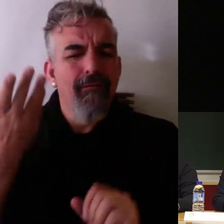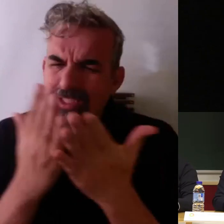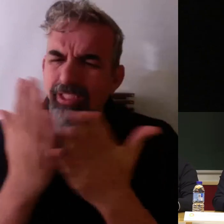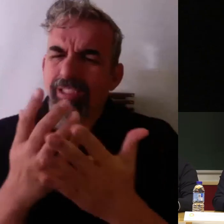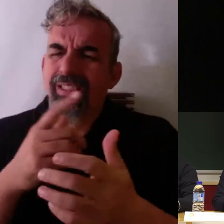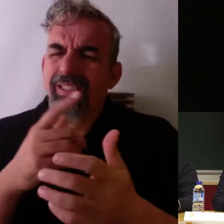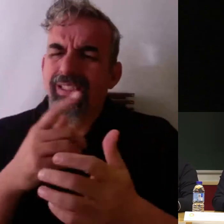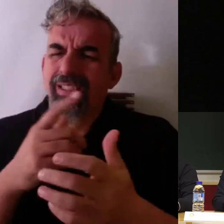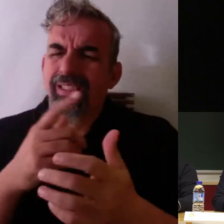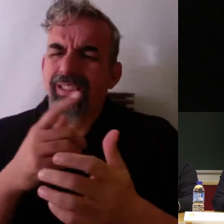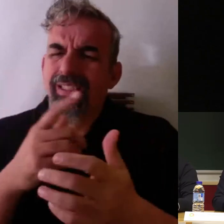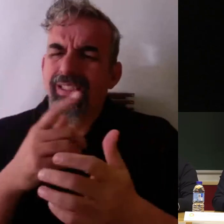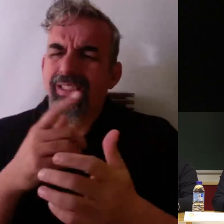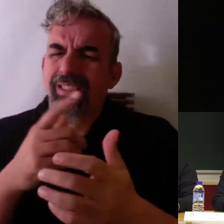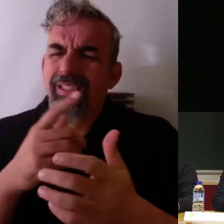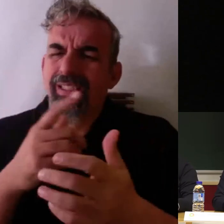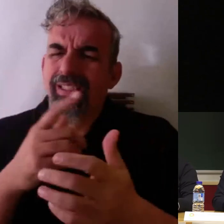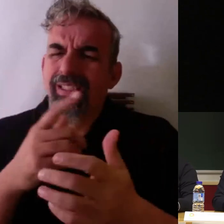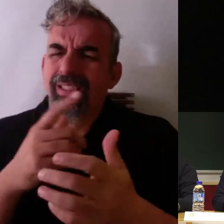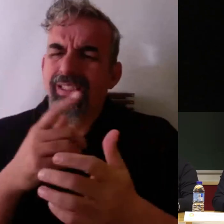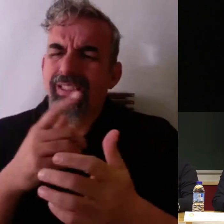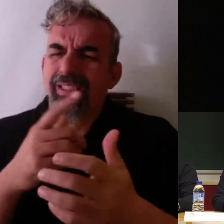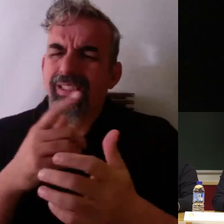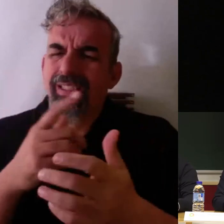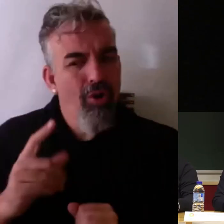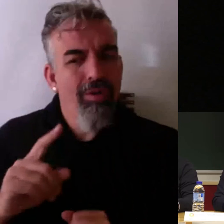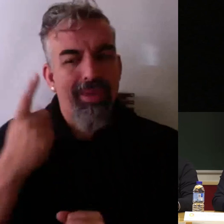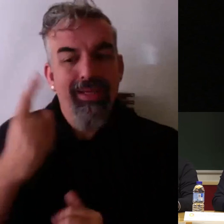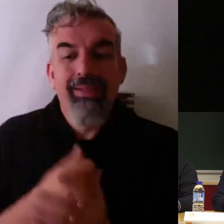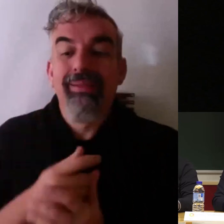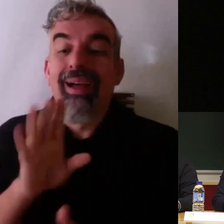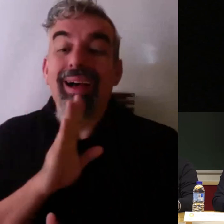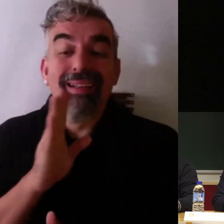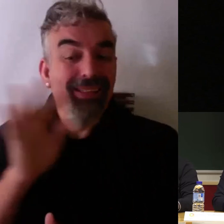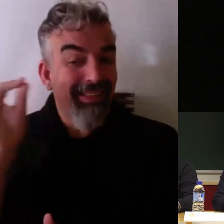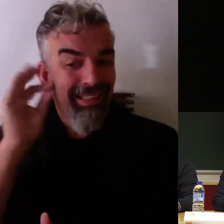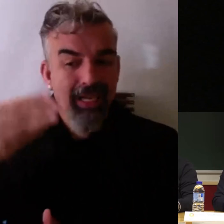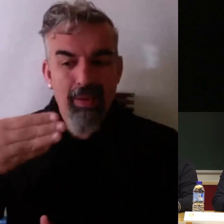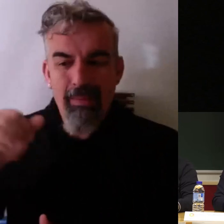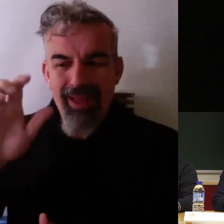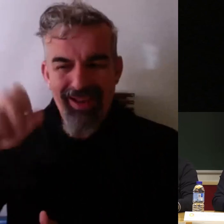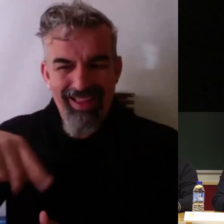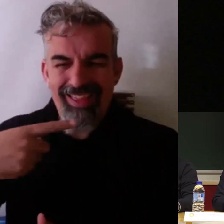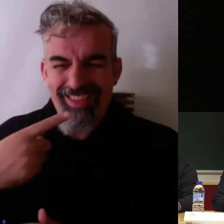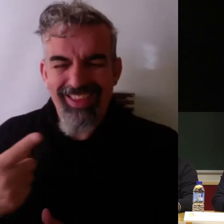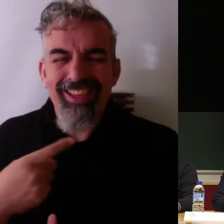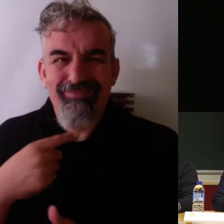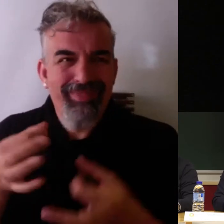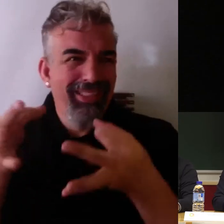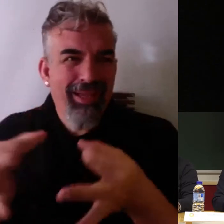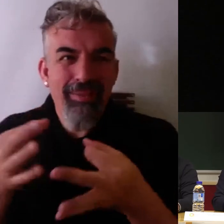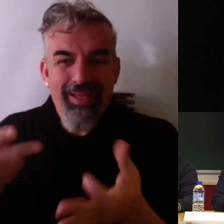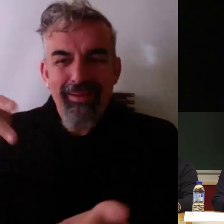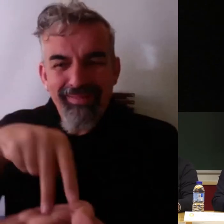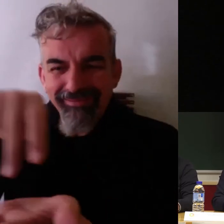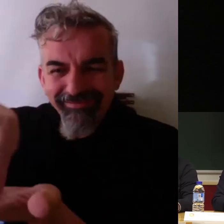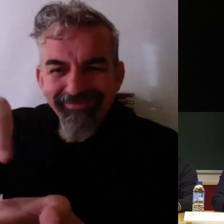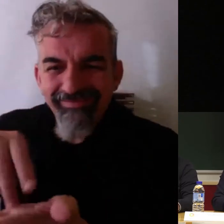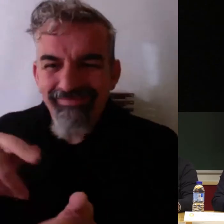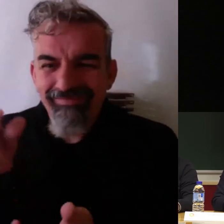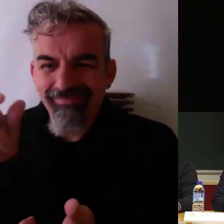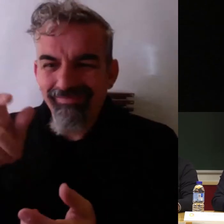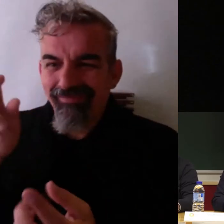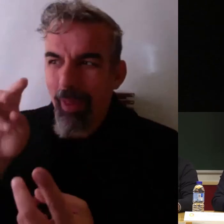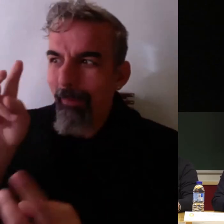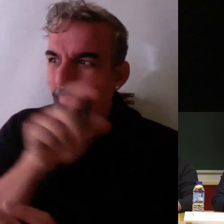de poner en valor al docente y un poco como decía Belén es verdad que no todo el mundo siempre estamos en los mismos sitios siempre estamos en los mismos pero